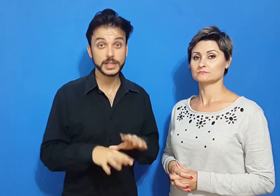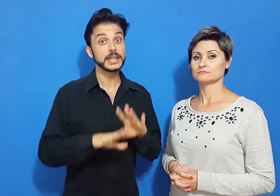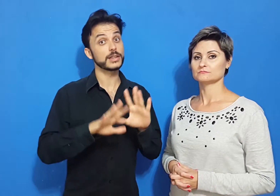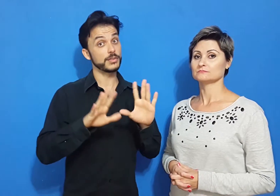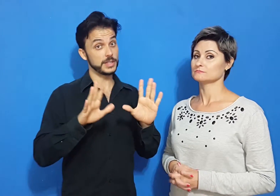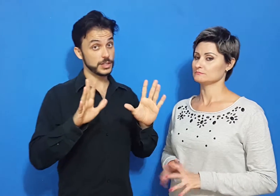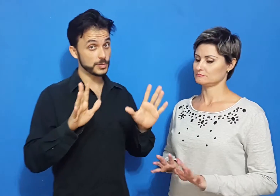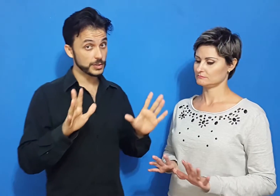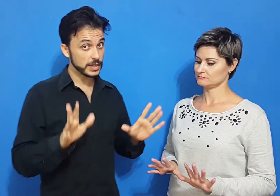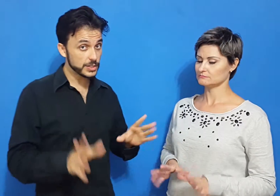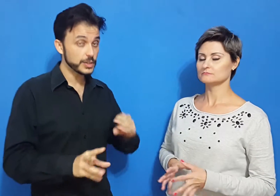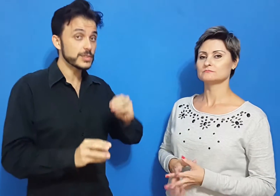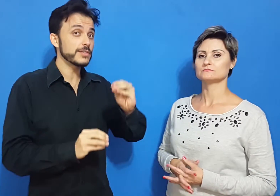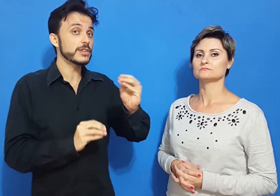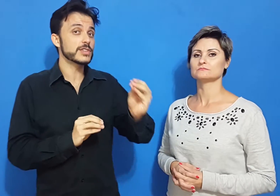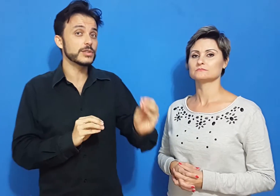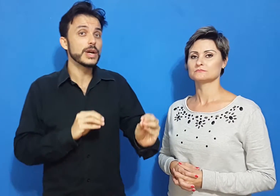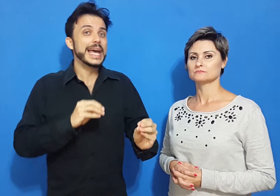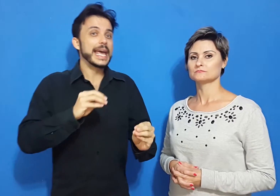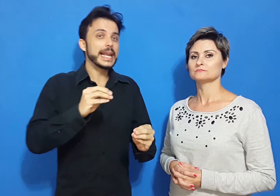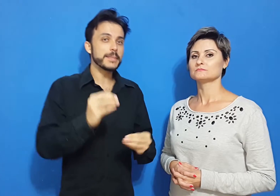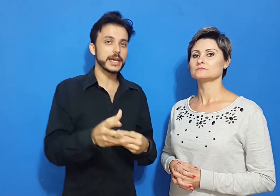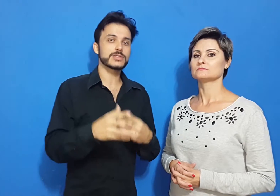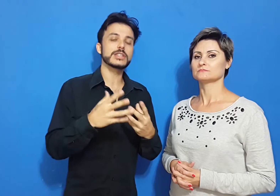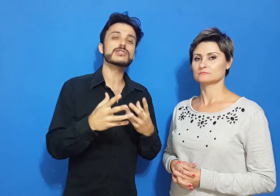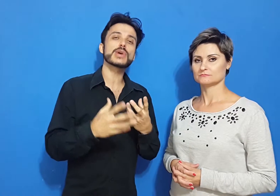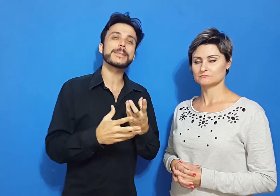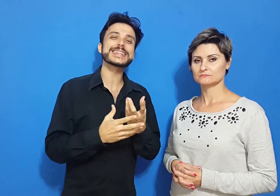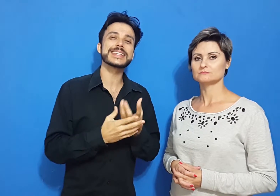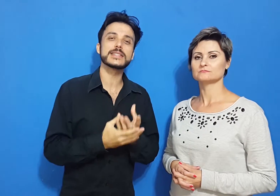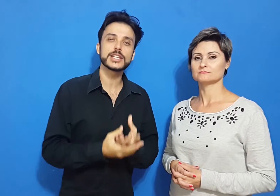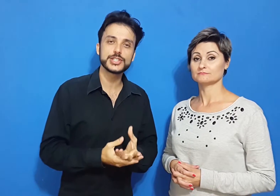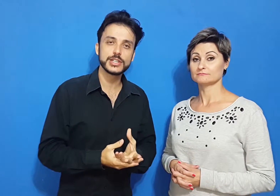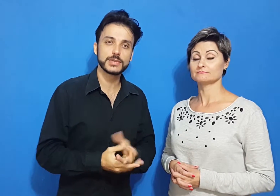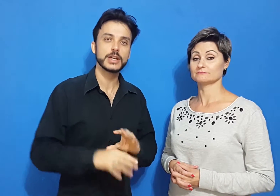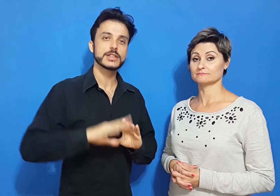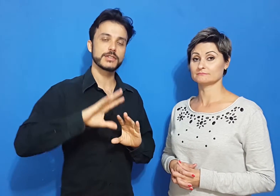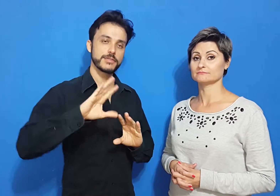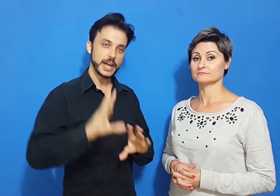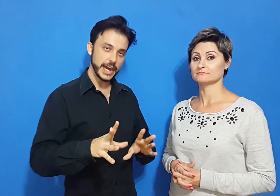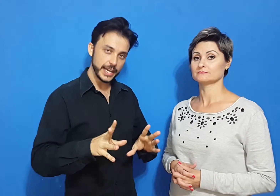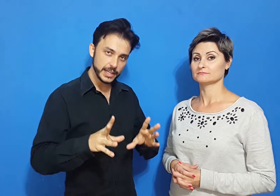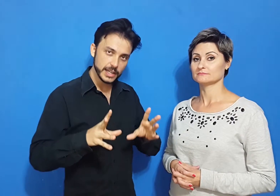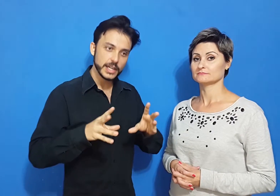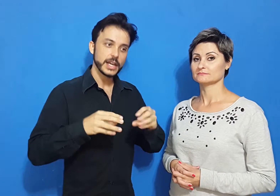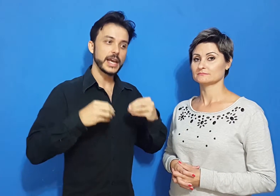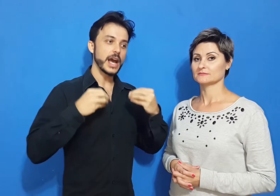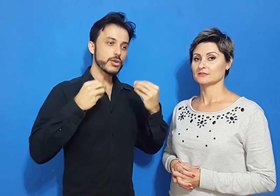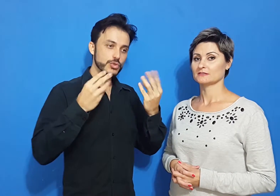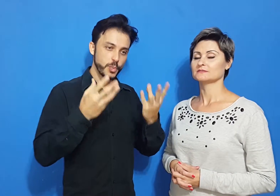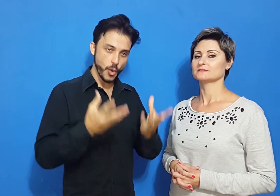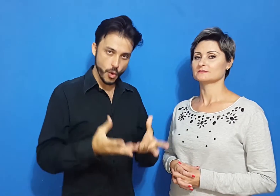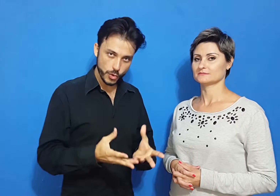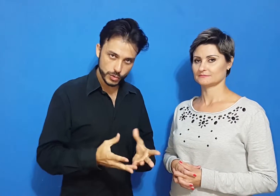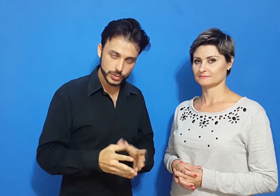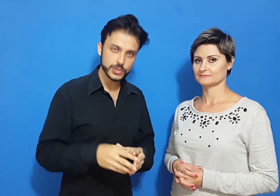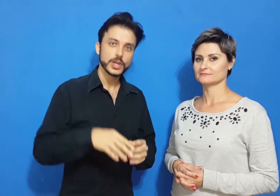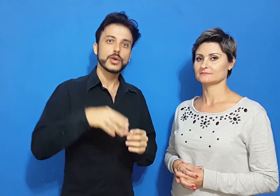juntos. Talvez seja uma alternativa. Então, você vai usando elementos. Isso é a paciência ativa. Você vai, aos poucos,